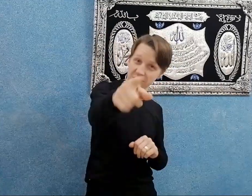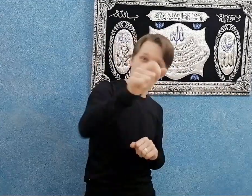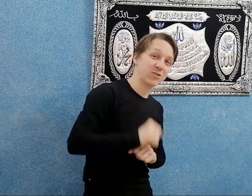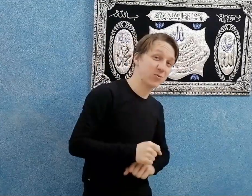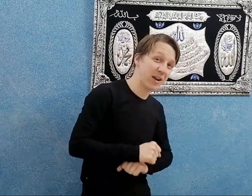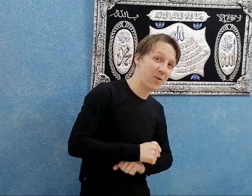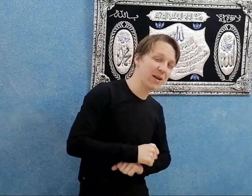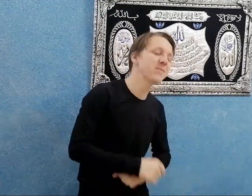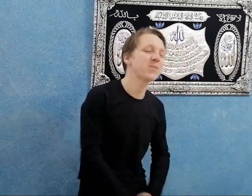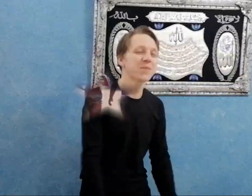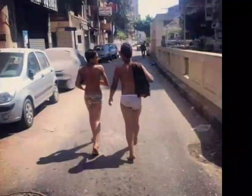متفرج عالصورة الاول.